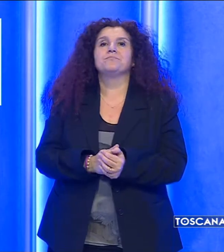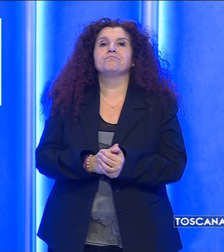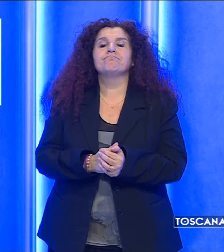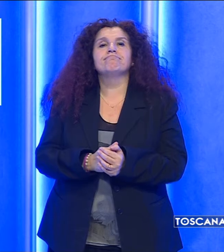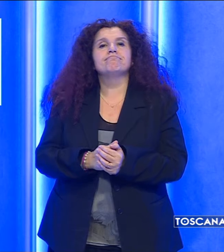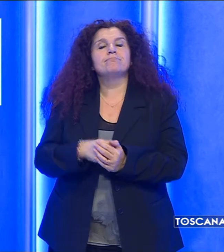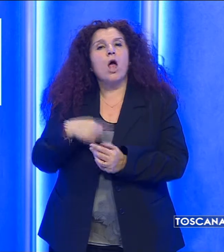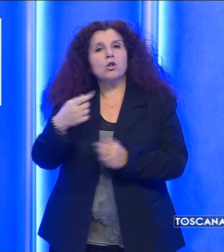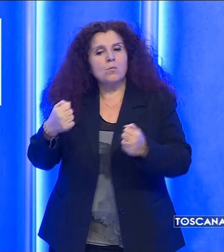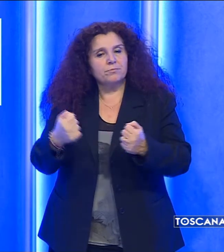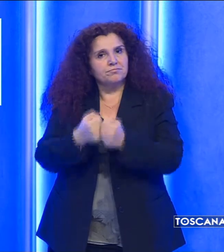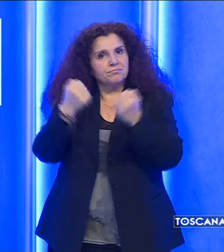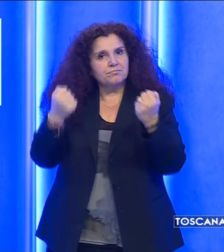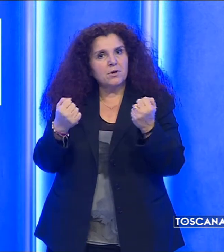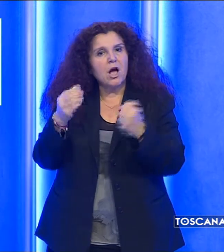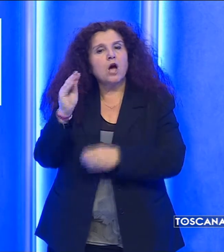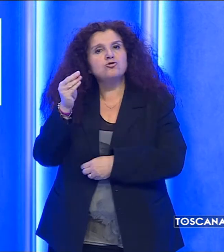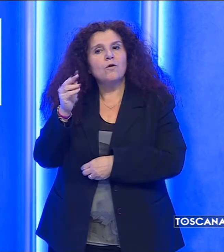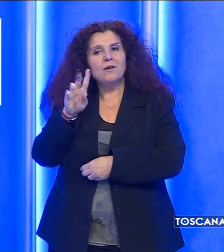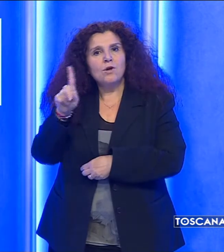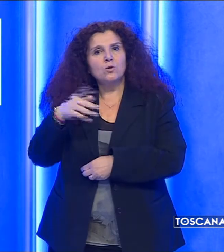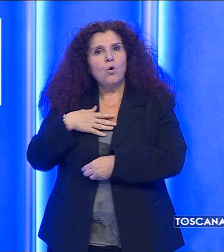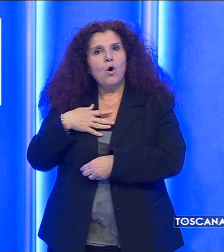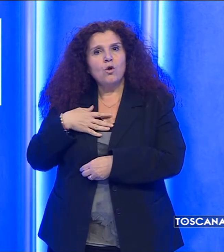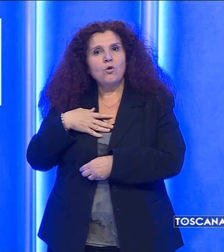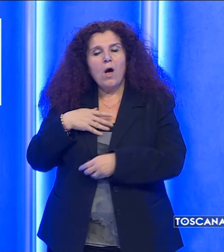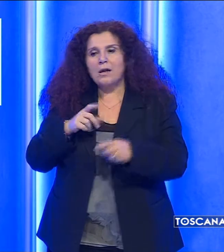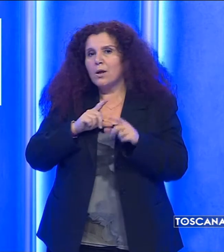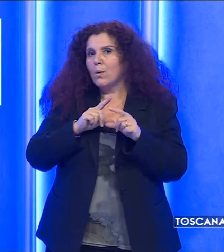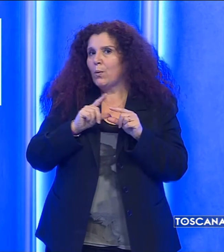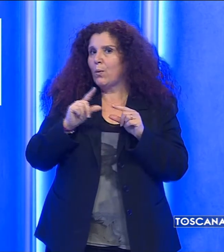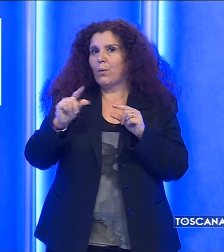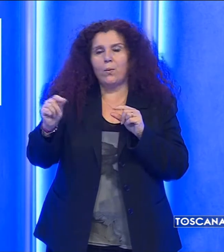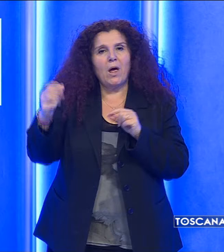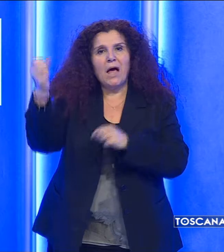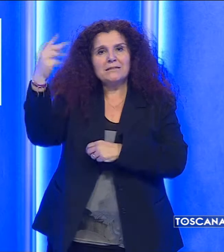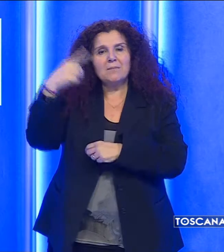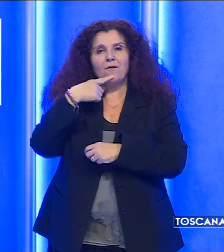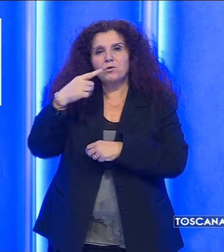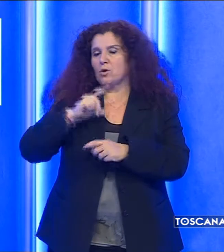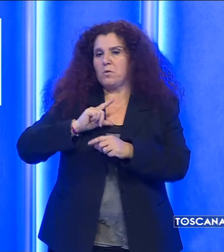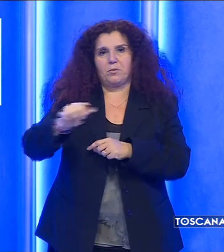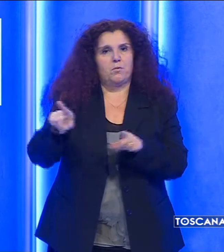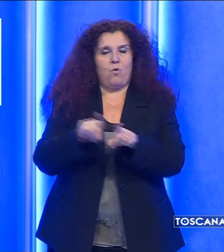Dopo l'investimento, il 21enne si era allontanato rapidamente passando con il semaforo rosso.